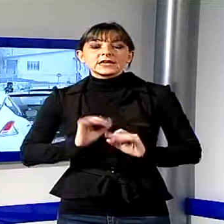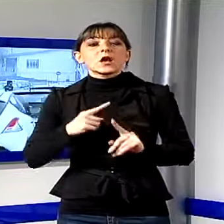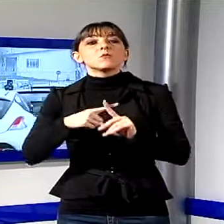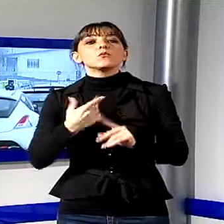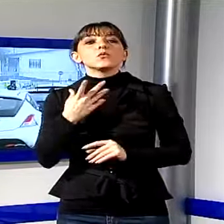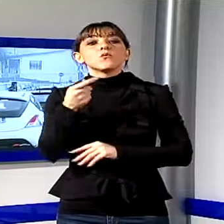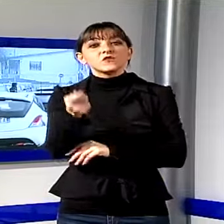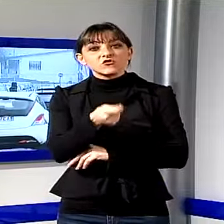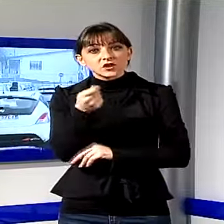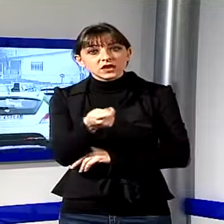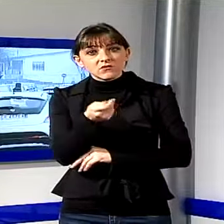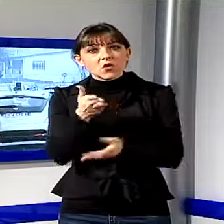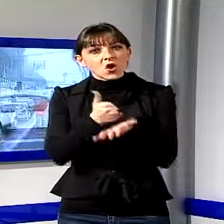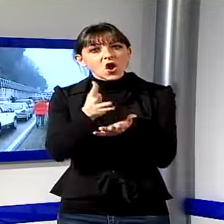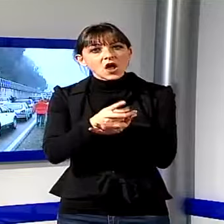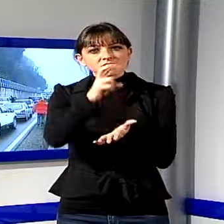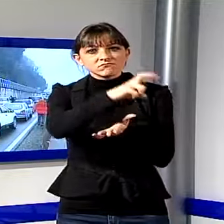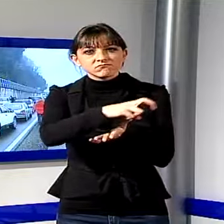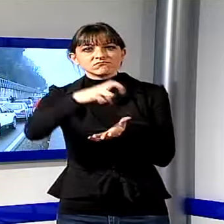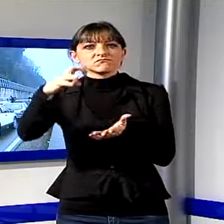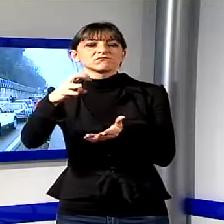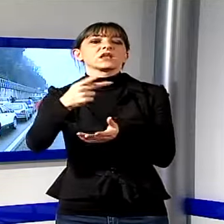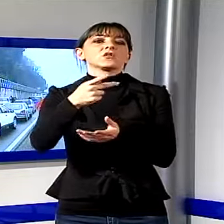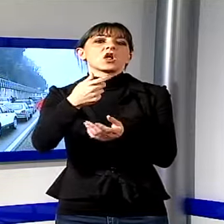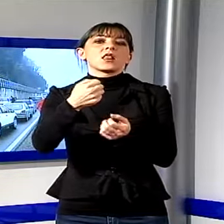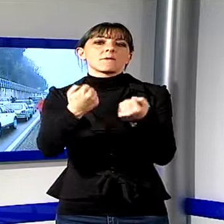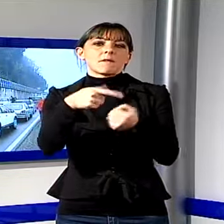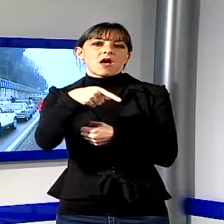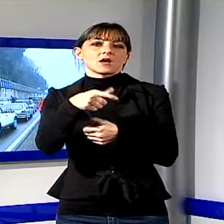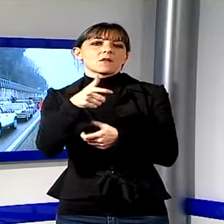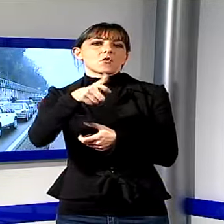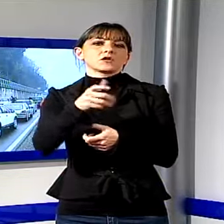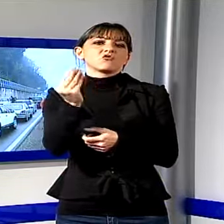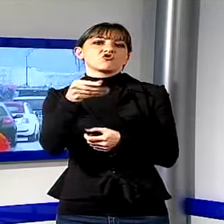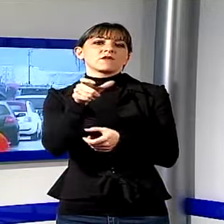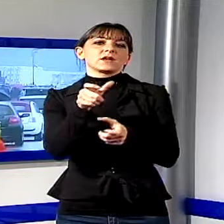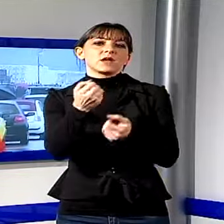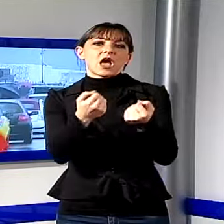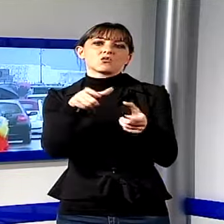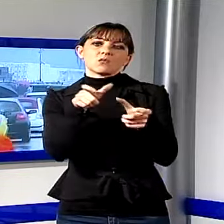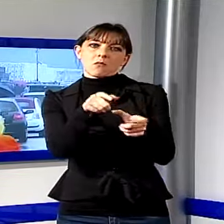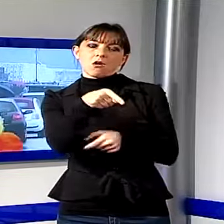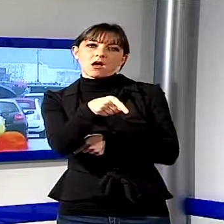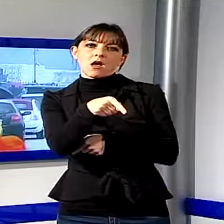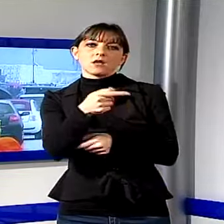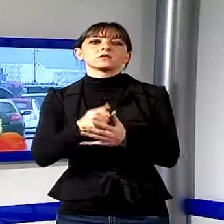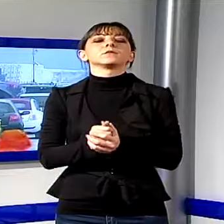Lodovica si sono inevitabilmente create delle lunghe code. Entrambi i conducenti sono stati portati al San Luca. A riportare le